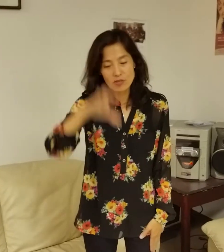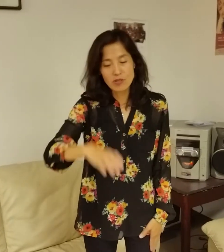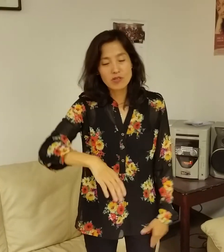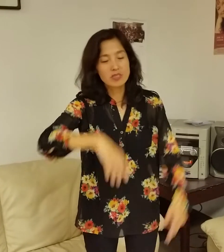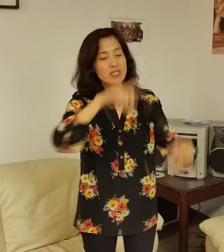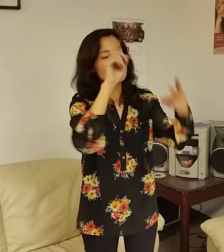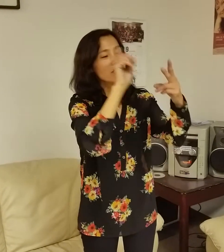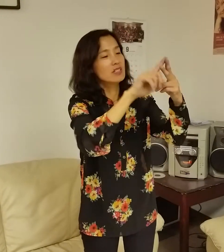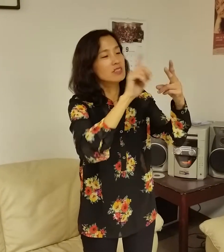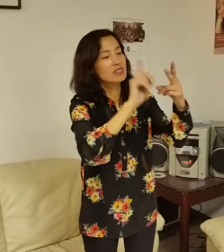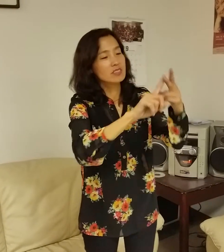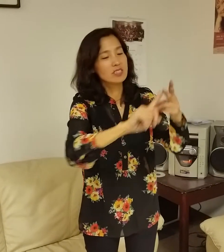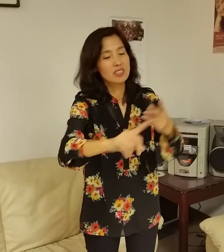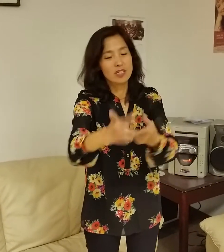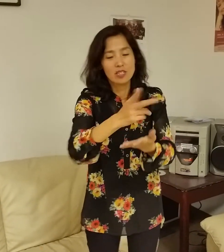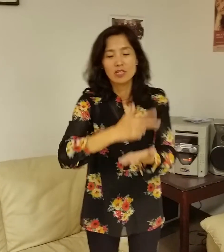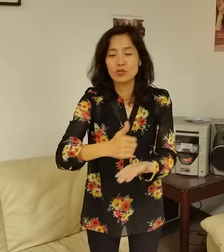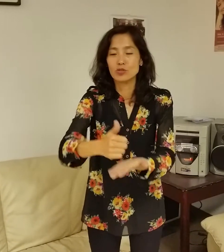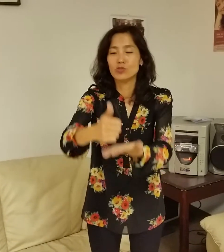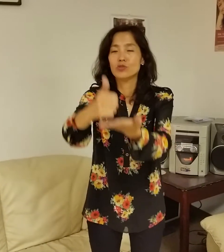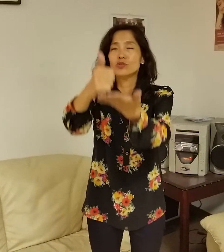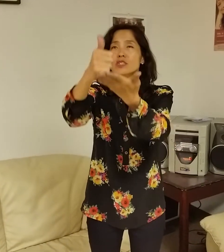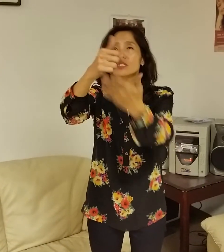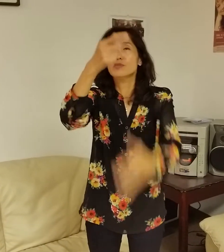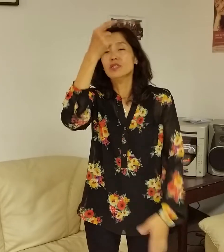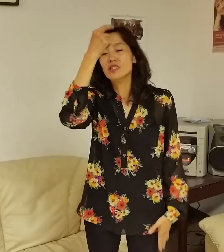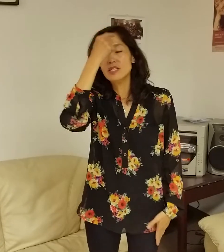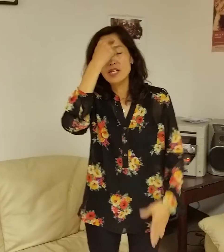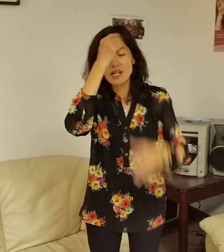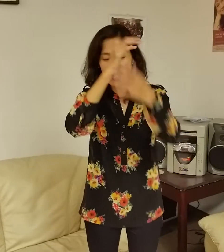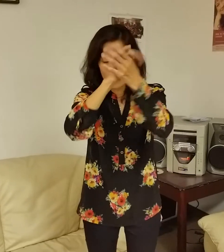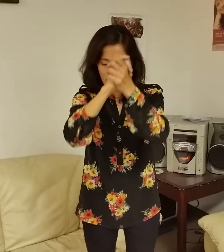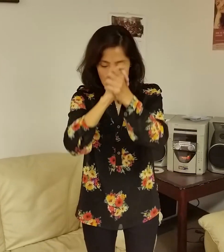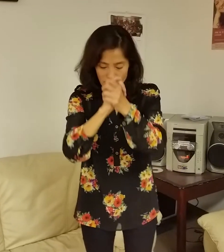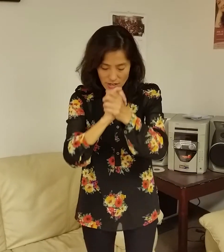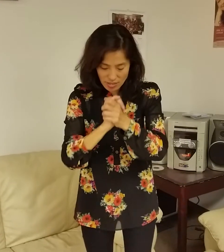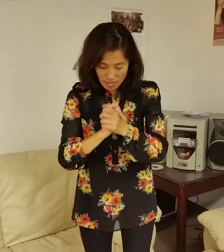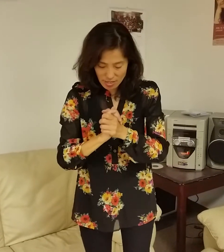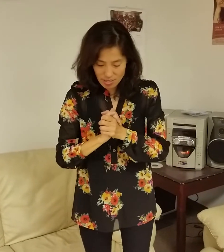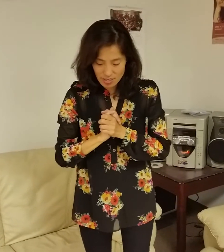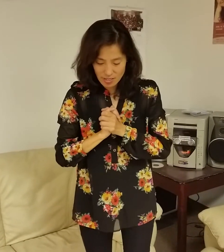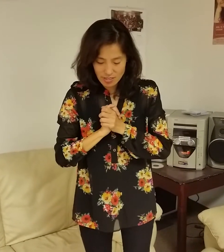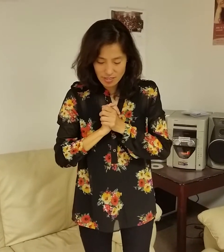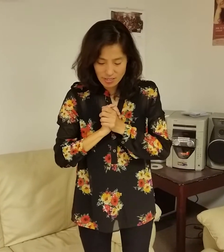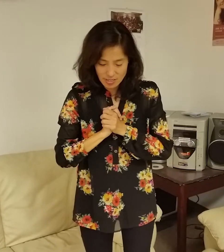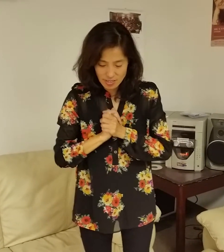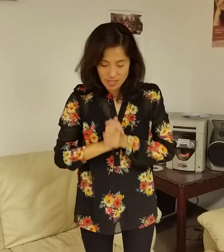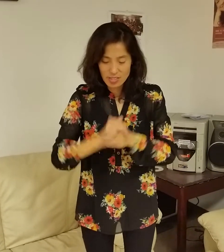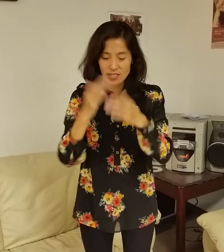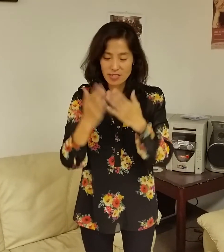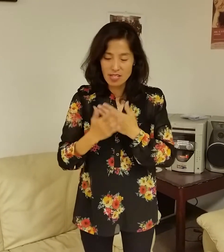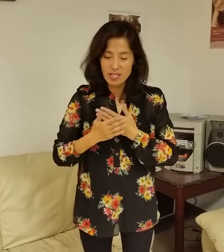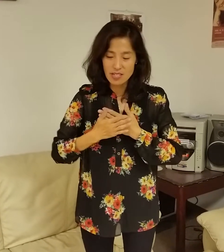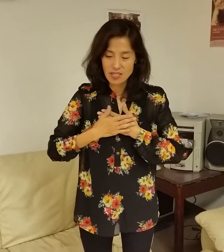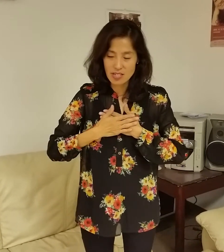곳에서든지 주님을 예배하리라 내가